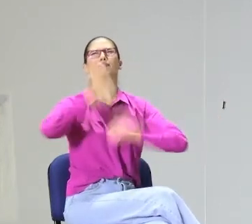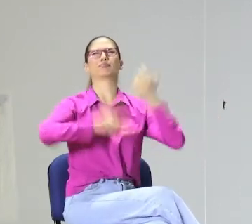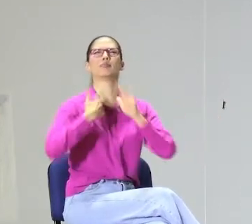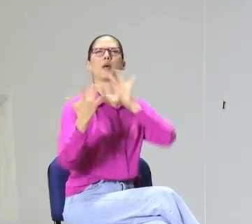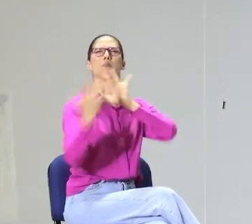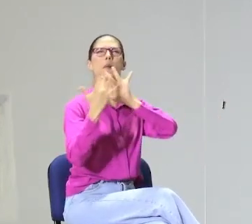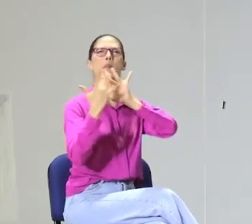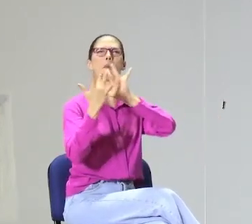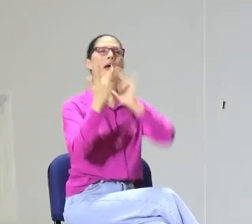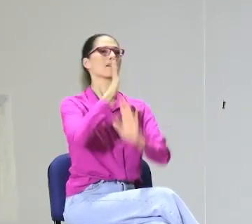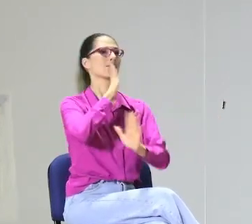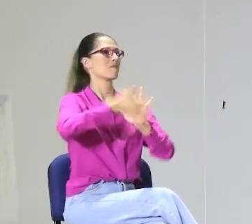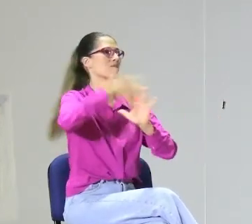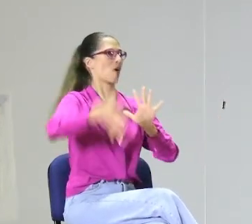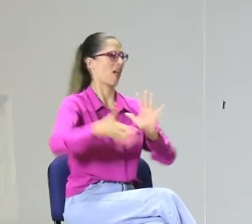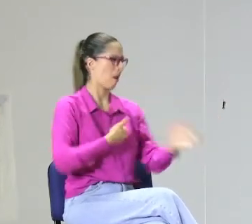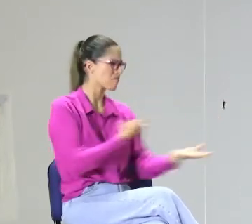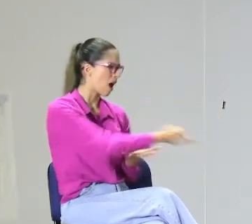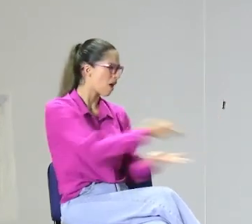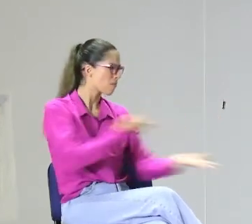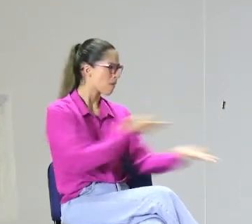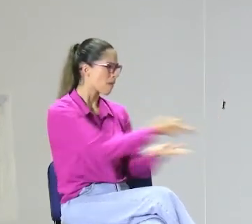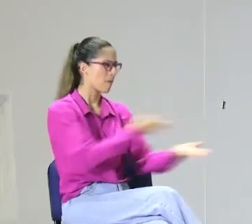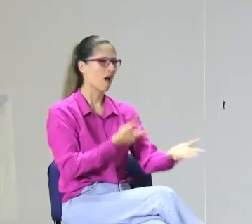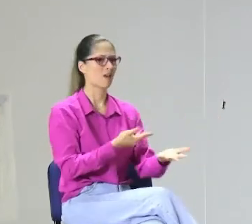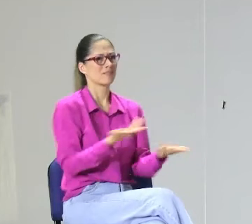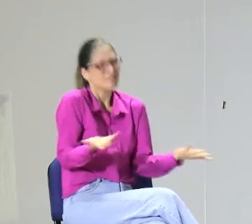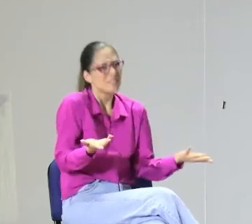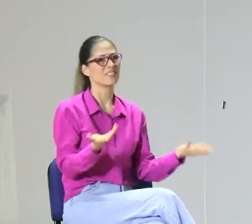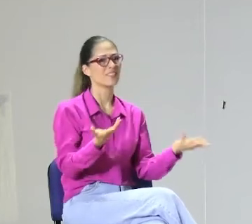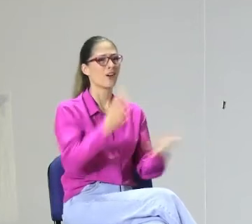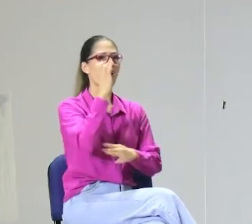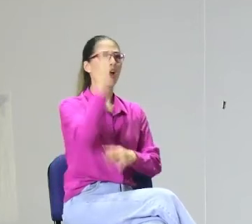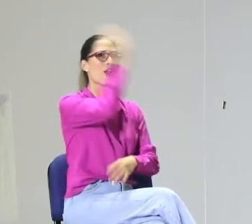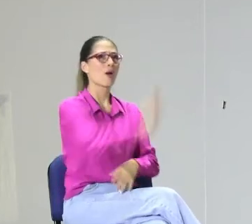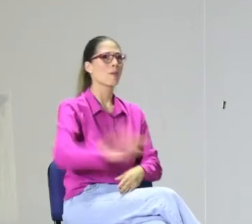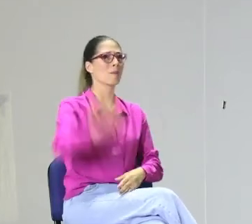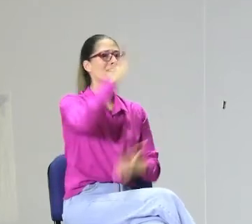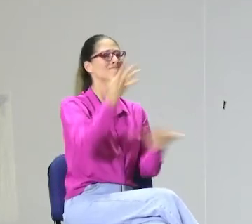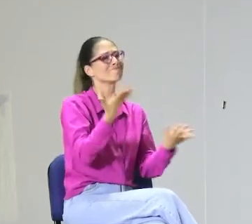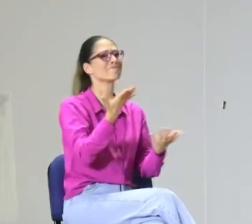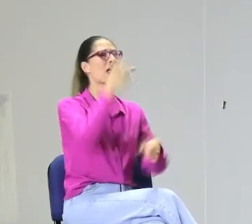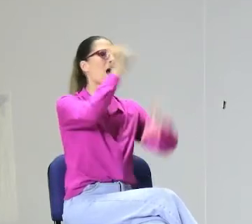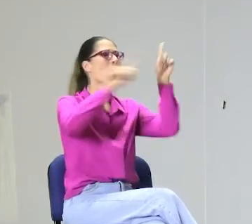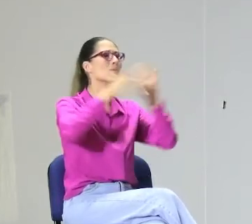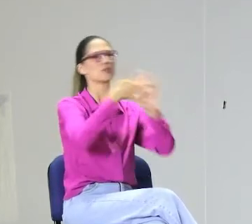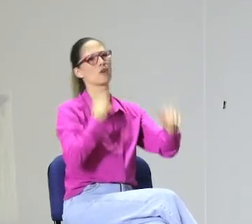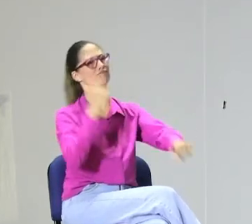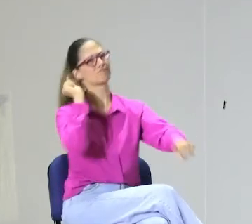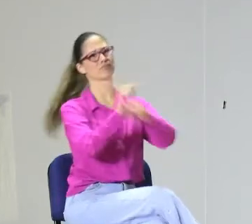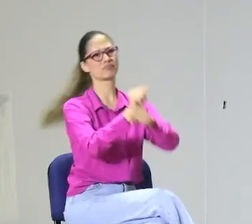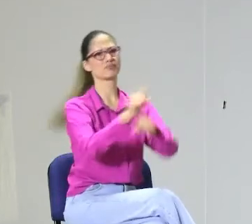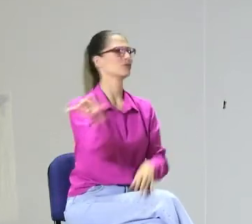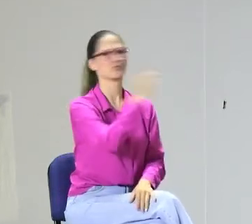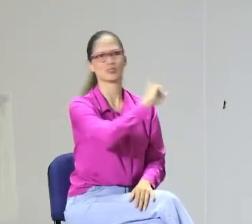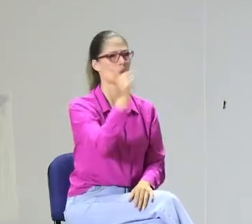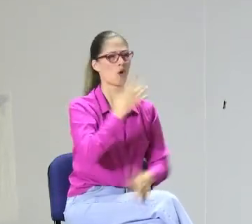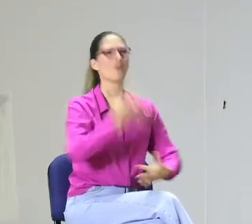a comentar lo que les pasa en sus casas, ¿cierto? Porque finalmente no tienen un contacto dentro de sus hogares y